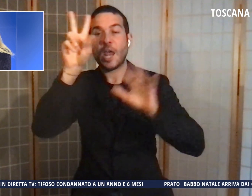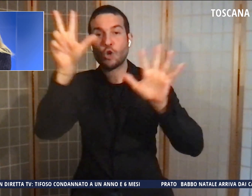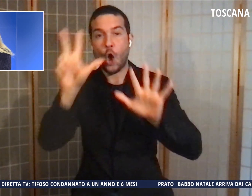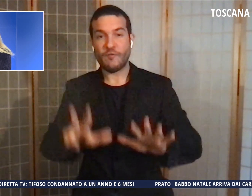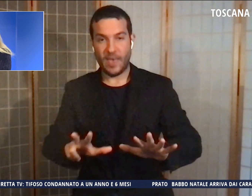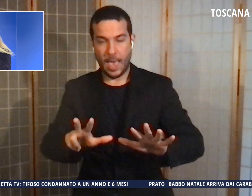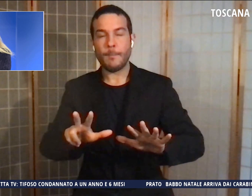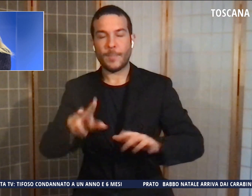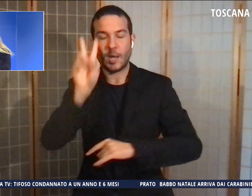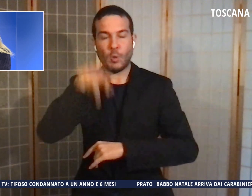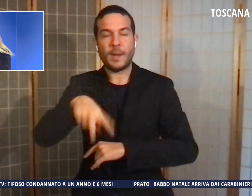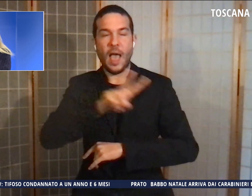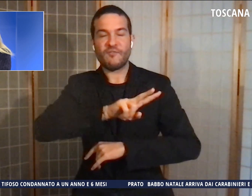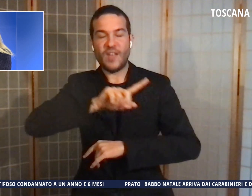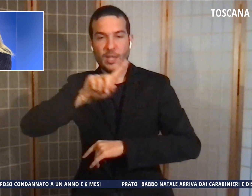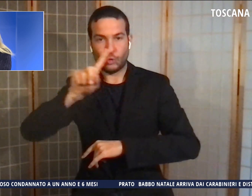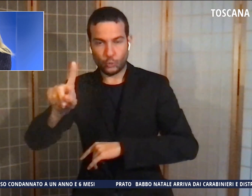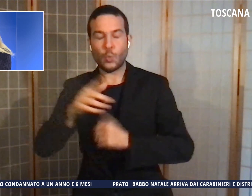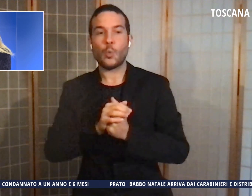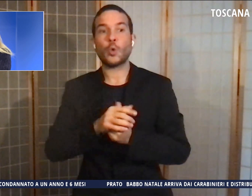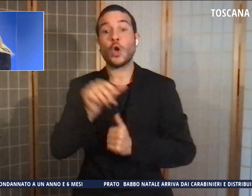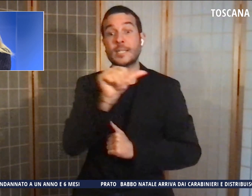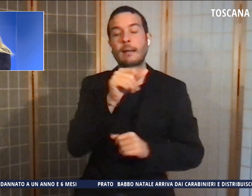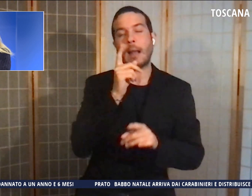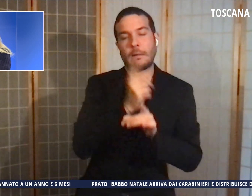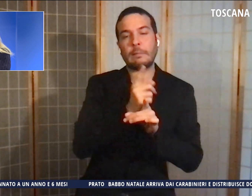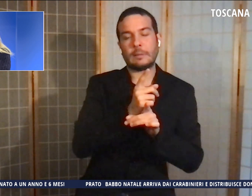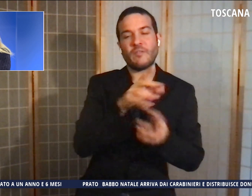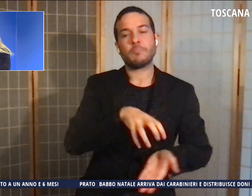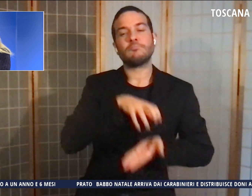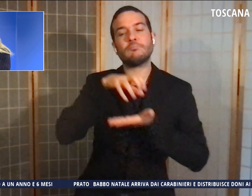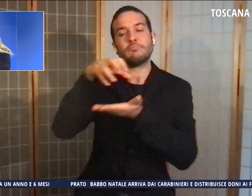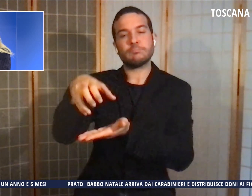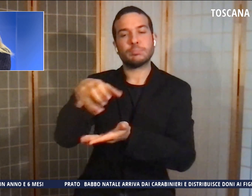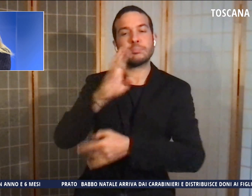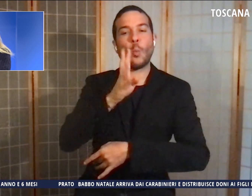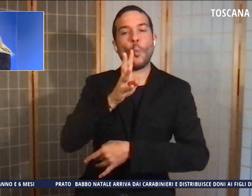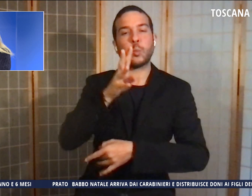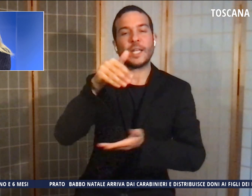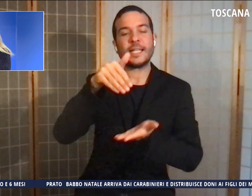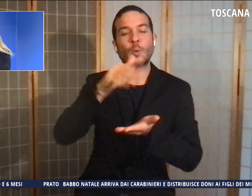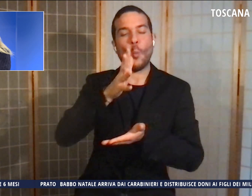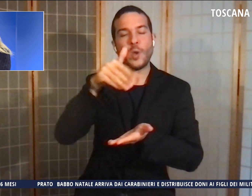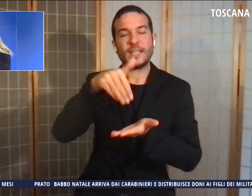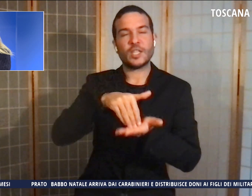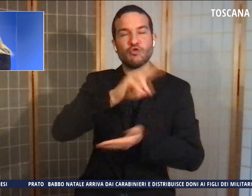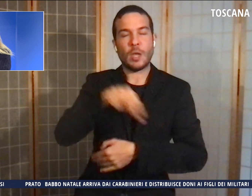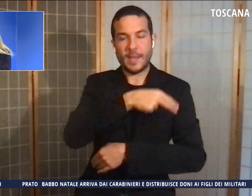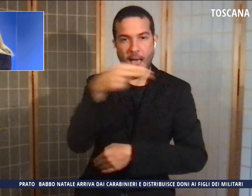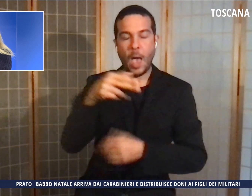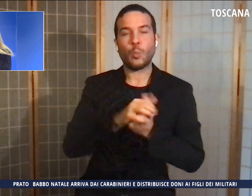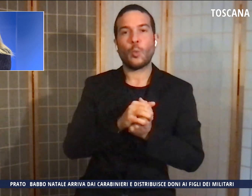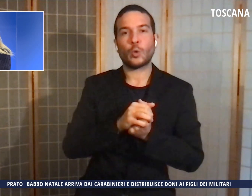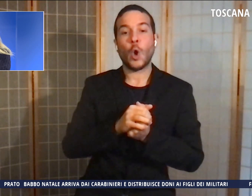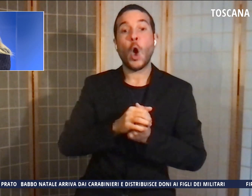risarcirla ma intanto verserà una provisionale di 15.000 euro. Indennizi per 10.000